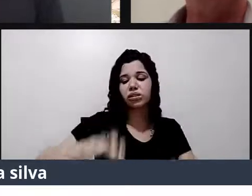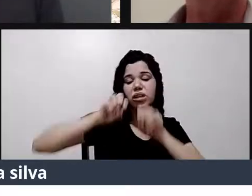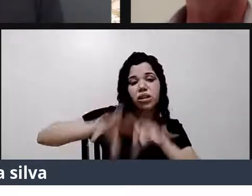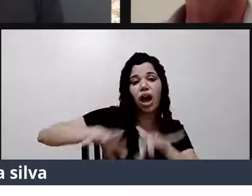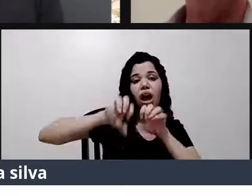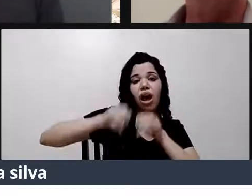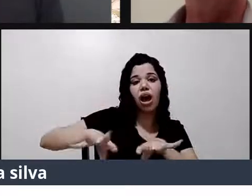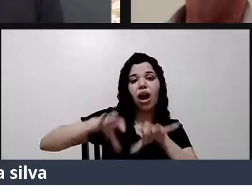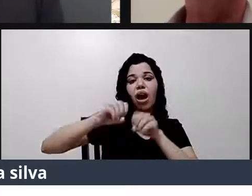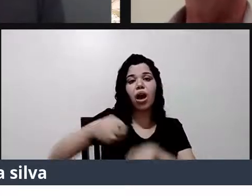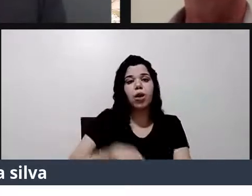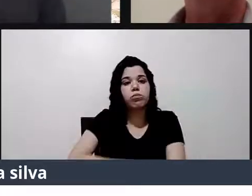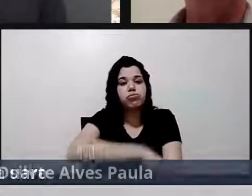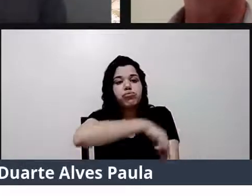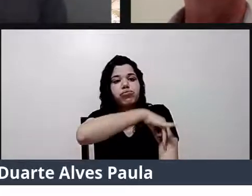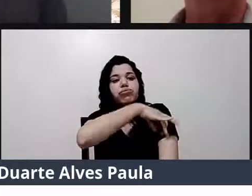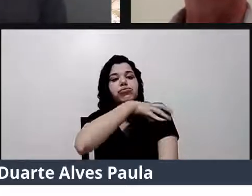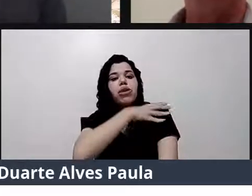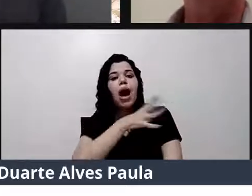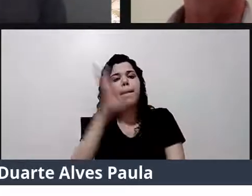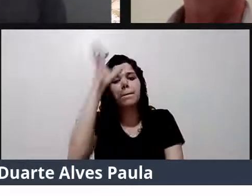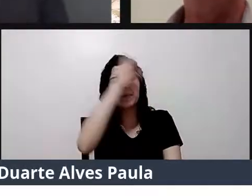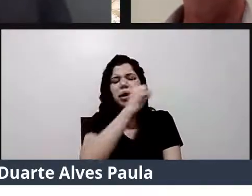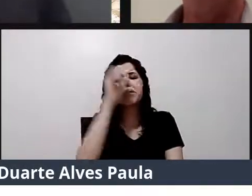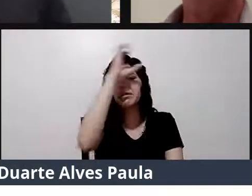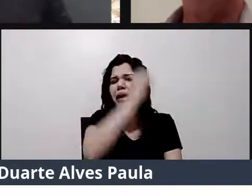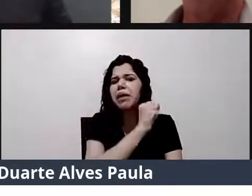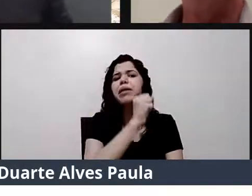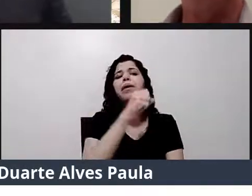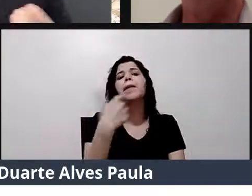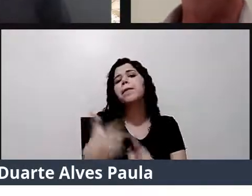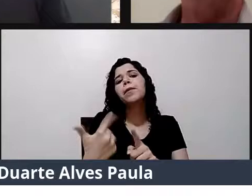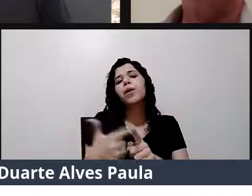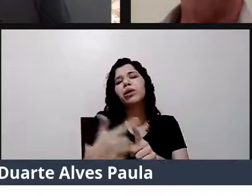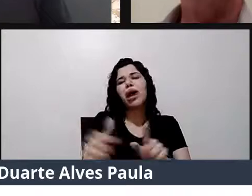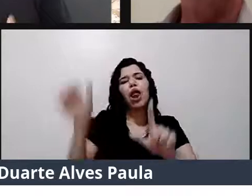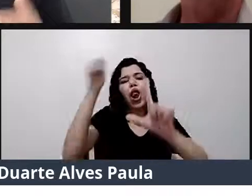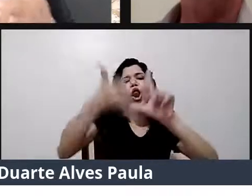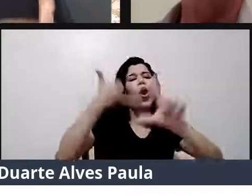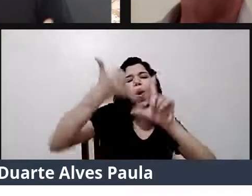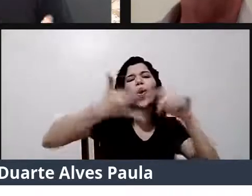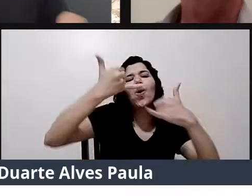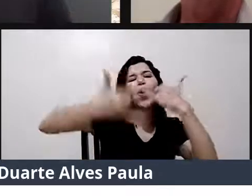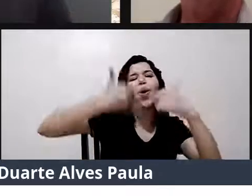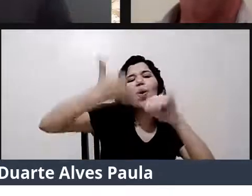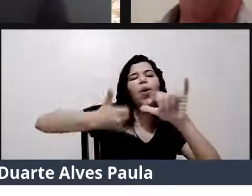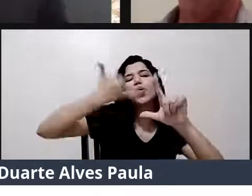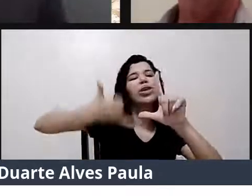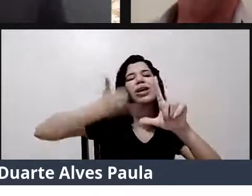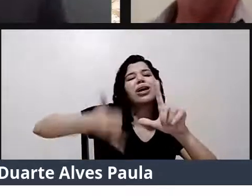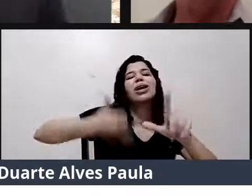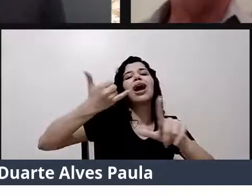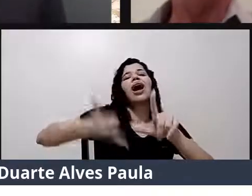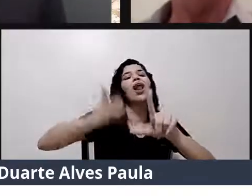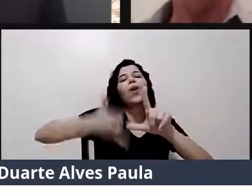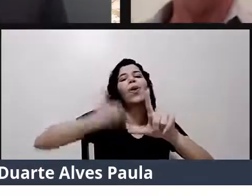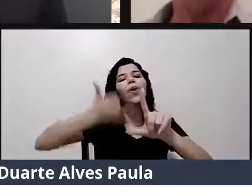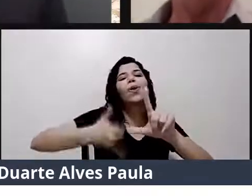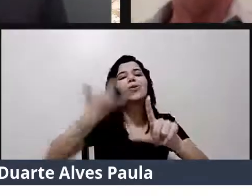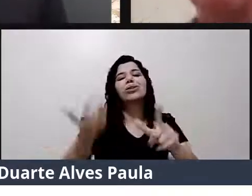Libris nas séries iniciais. Porque de forma lúdica, eles vão brincando, vão aprendendo, vão crescendo. futurando, vai mudar a cultura dessa